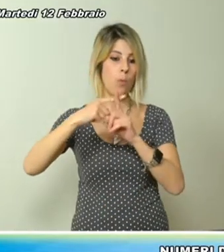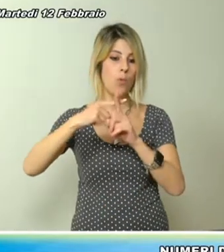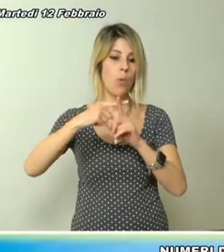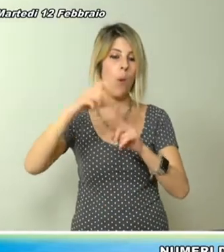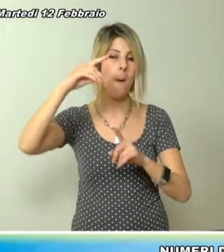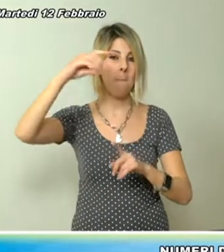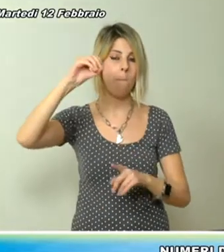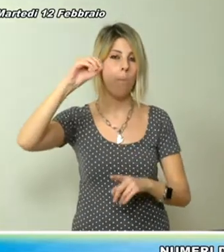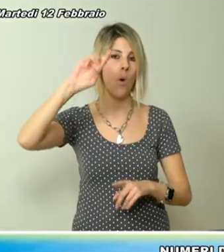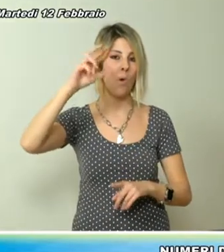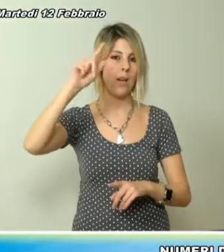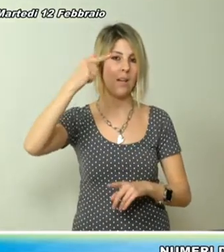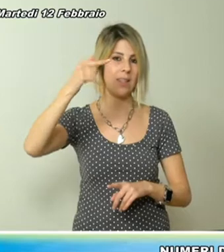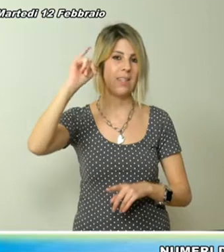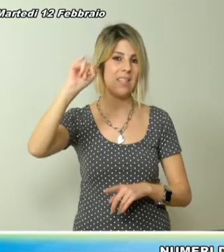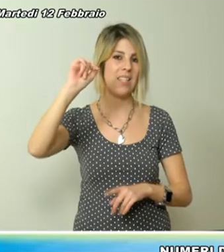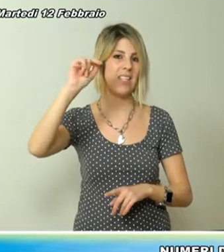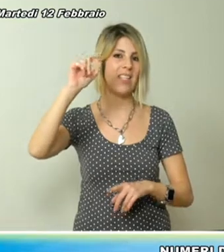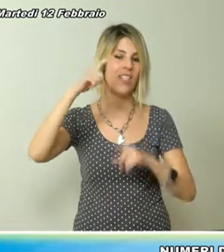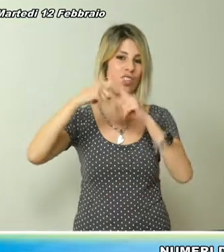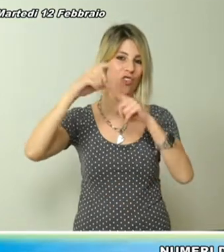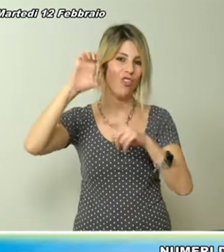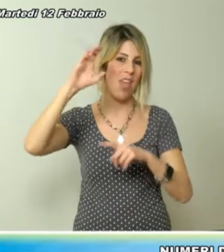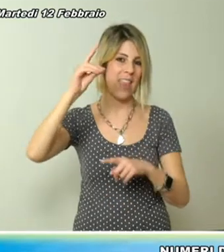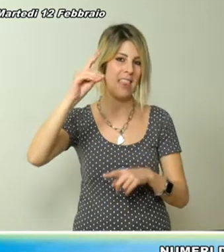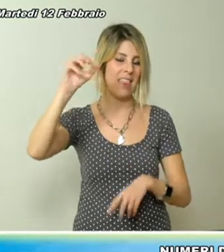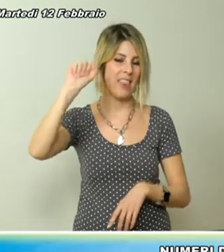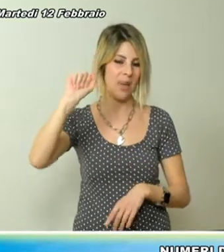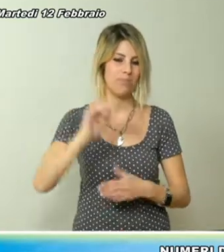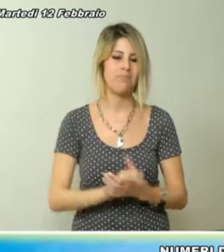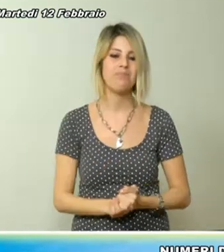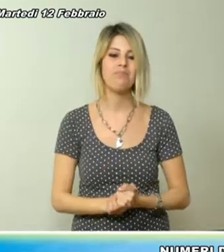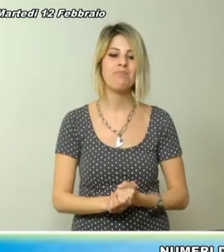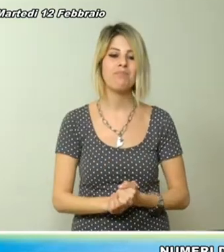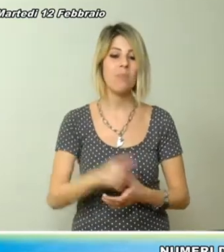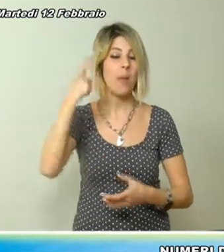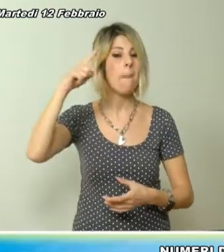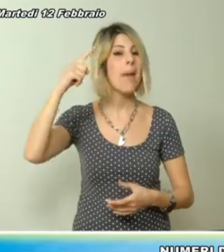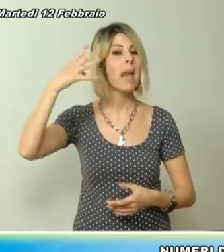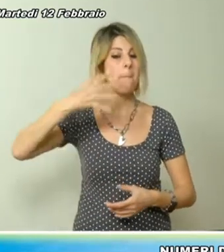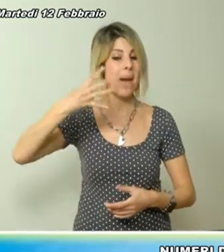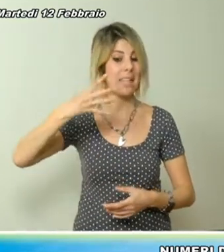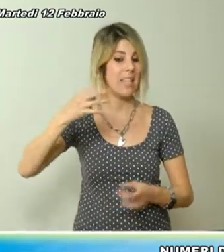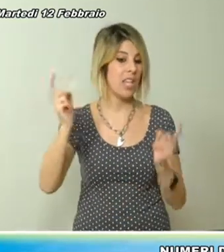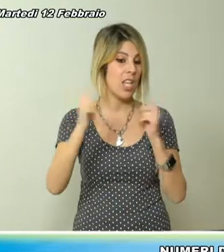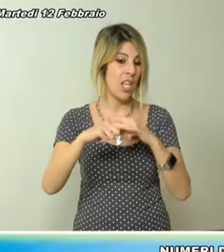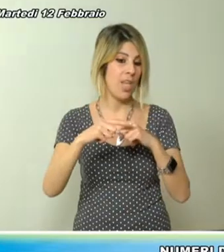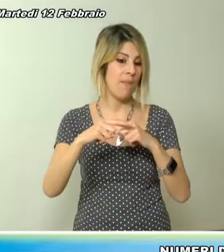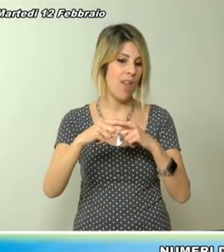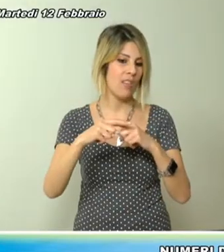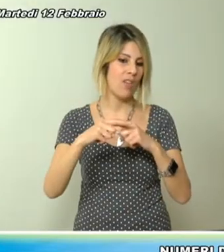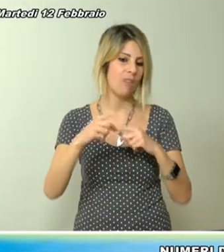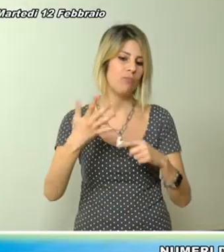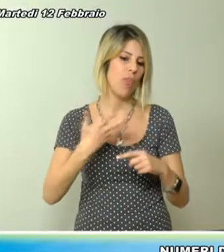Per la giostra del martedì invece come ogni anno vi sono più posti a sedere ancora disponibili. Al